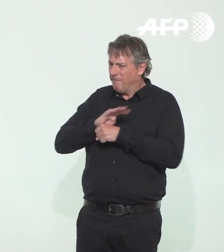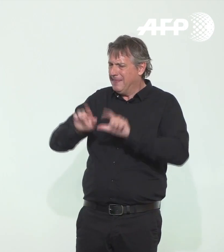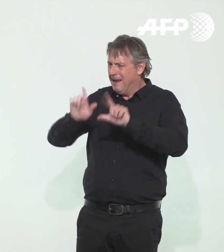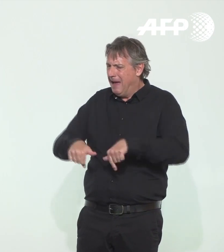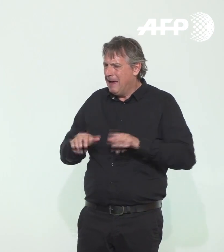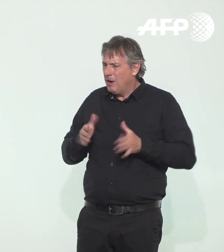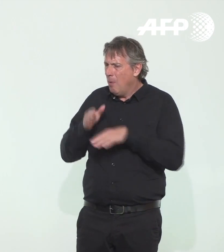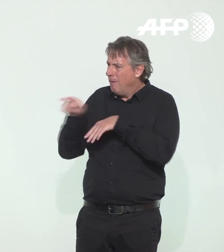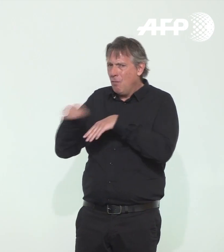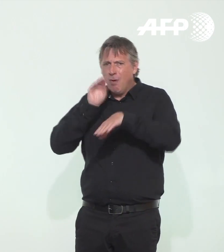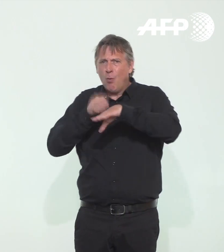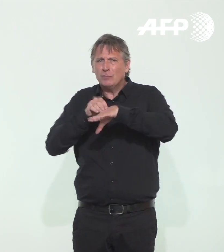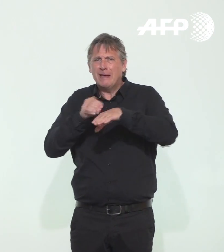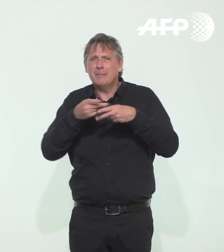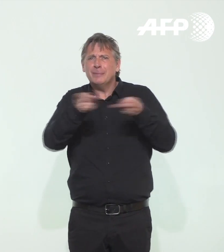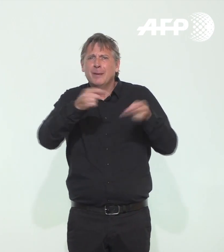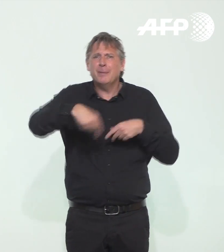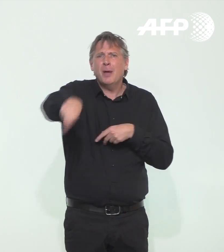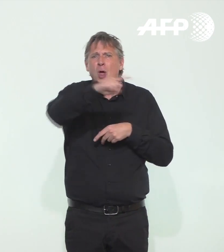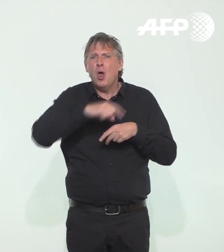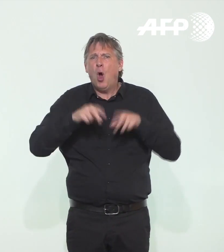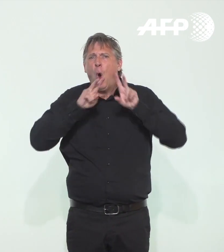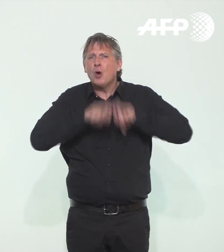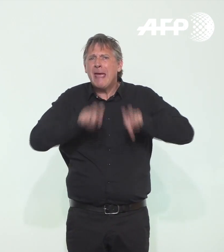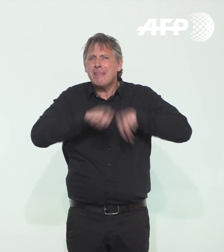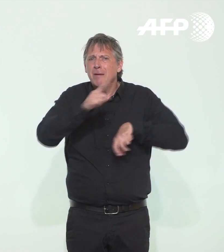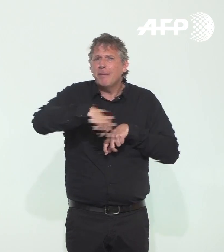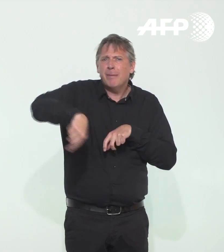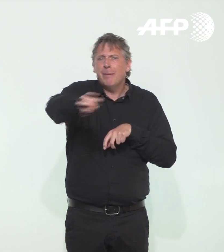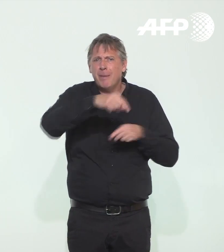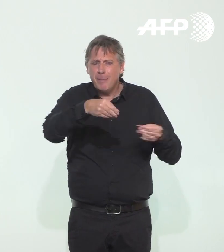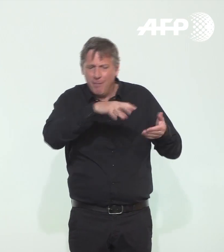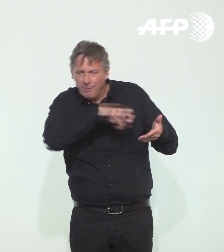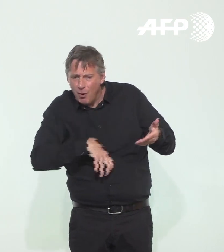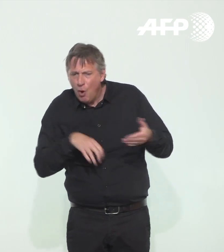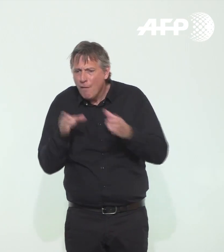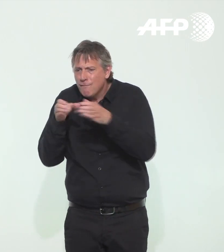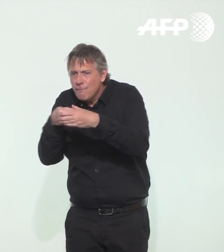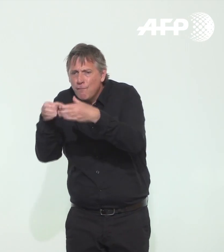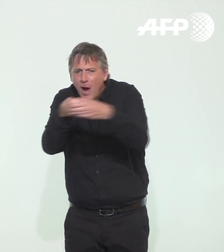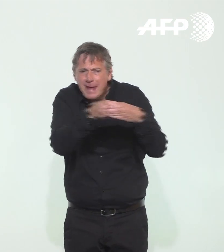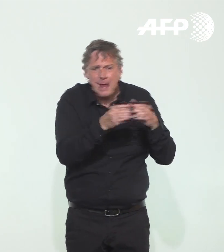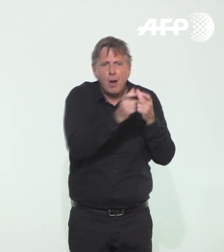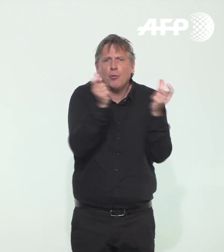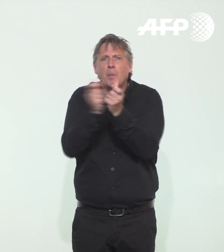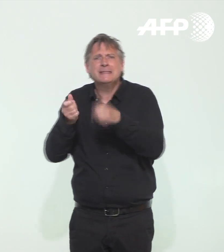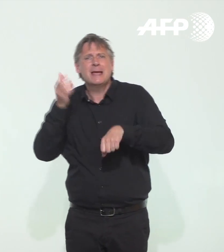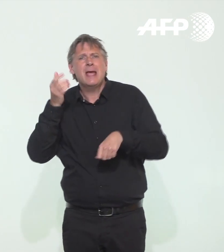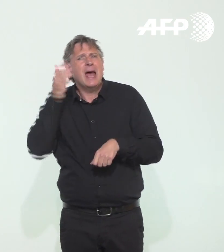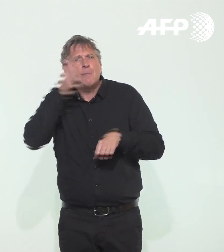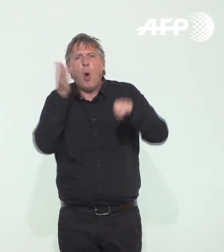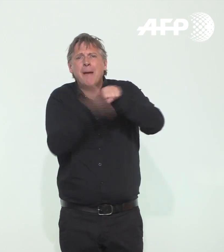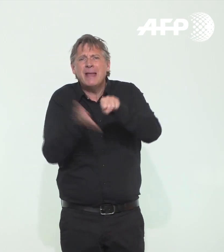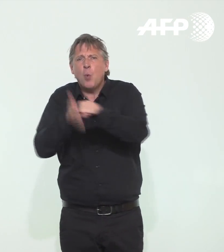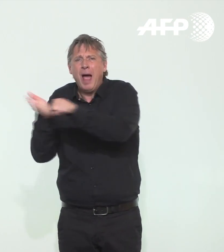et préconisations comptez-vous prendre ? Des enquêtes ont été lancées afin de comprendre les foyers de contamination dans les abattoirs. Avez-vous d'ores et déjà